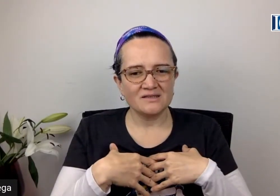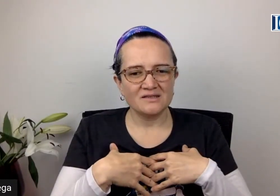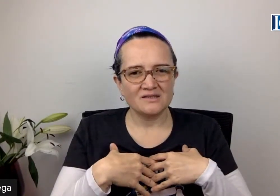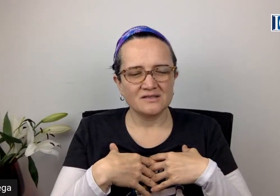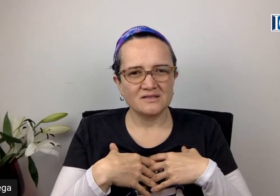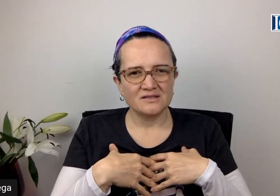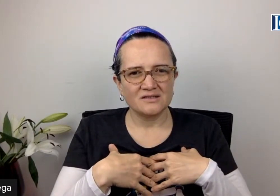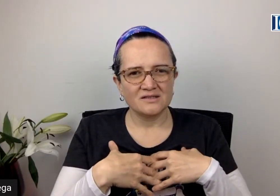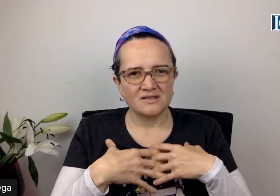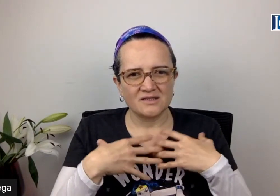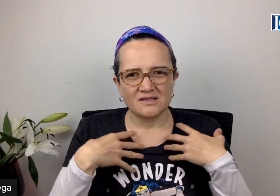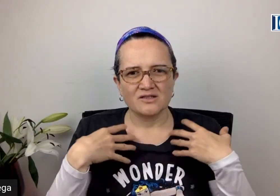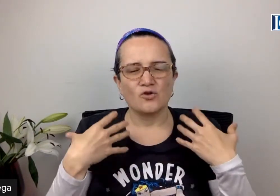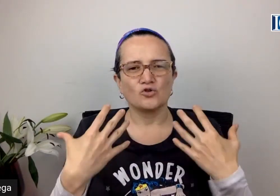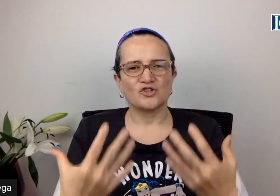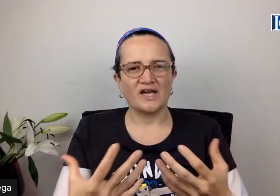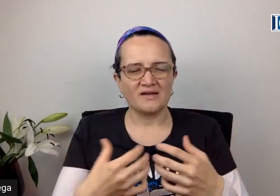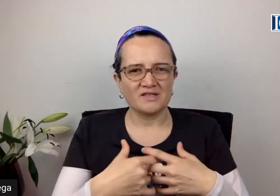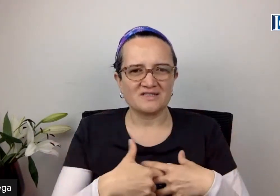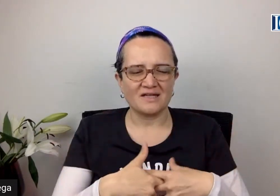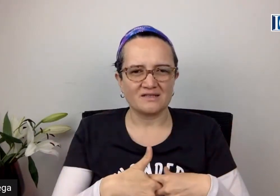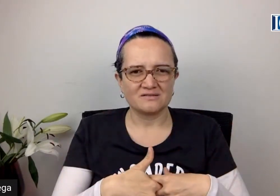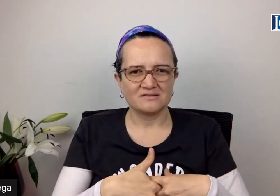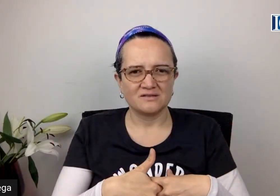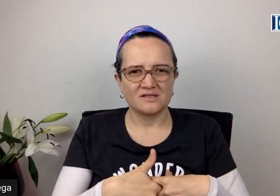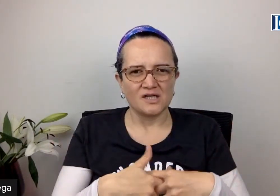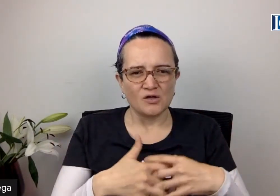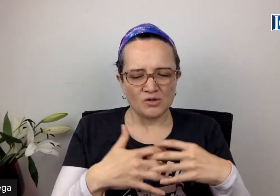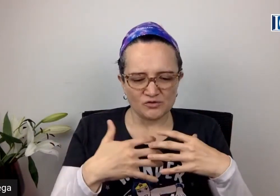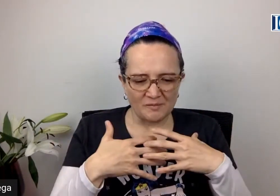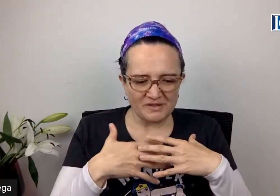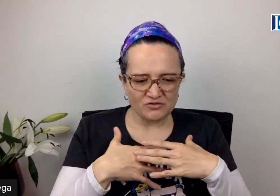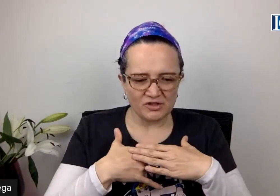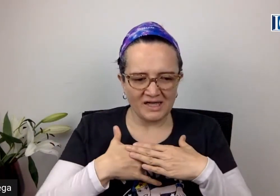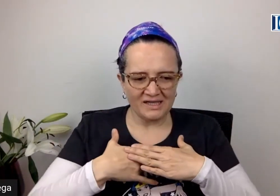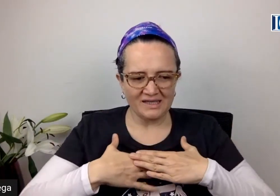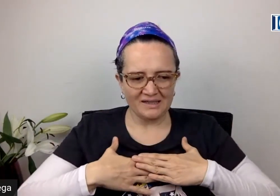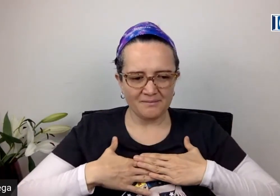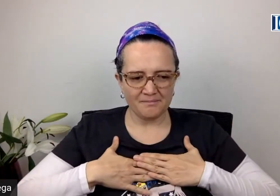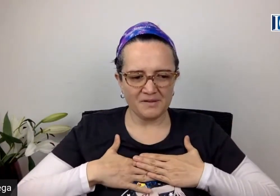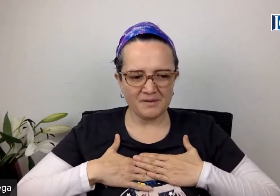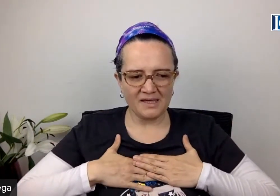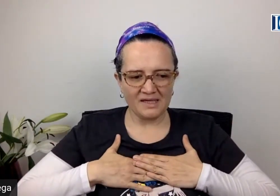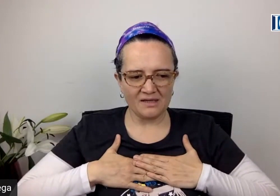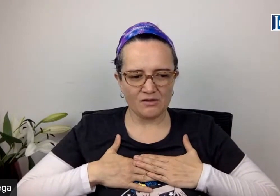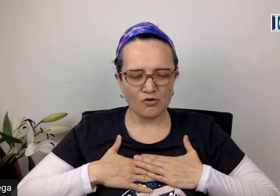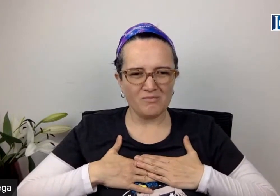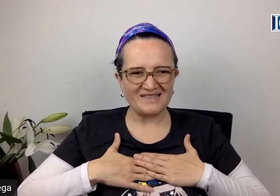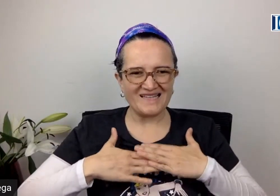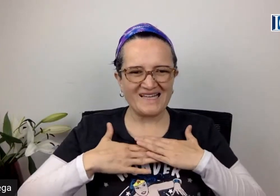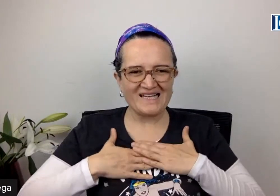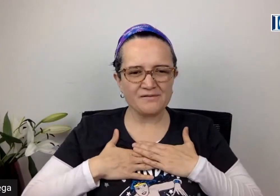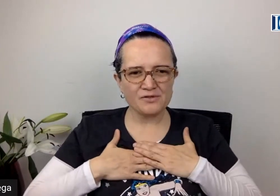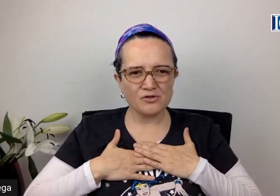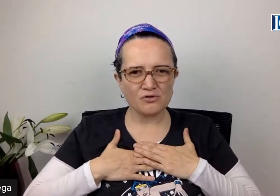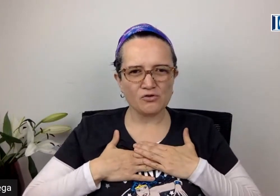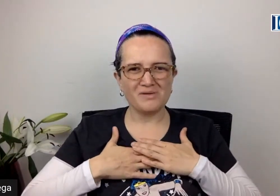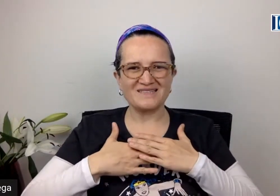contagia bienestar. Cuando una persona vive con más equilibrio, con más